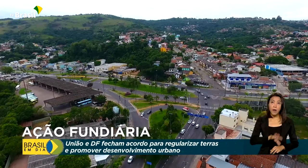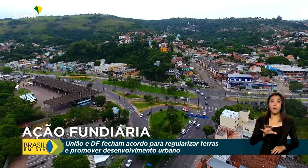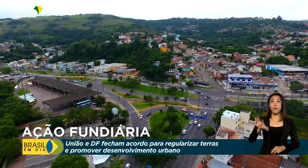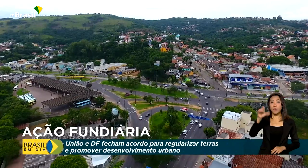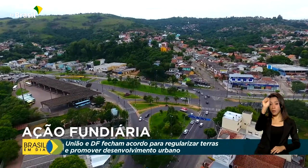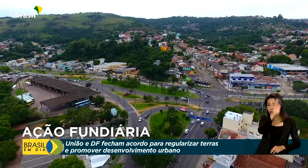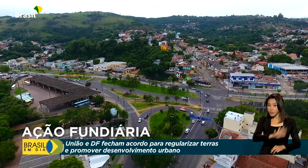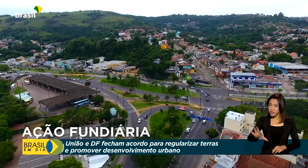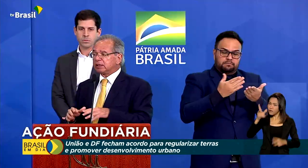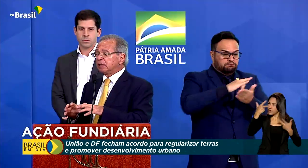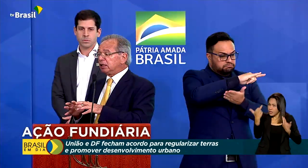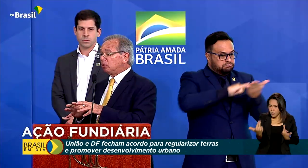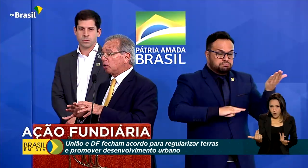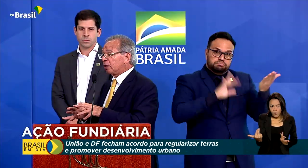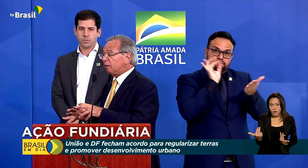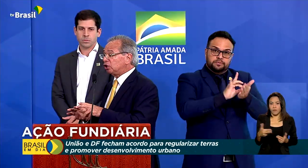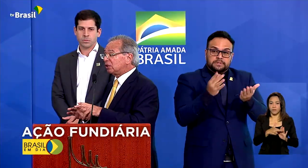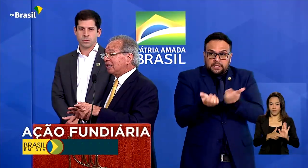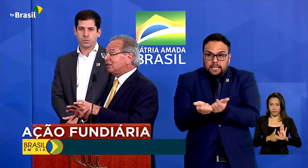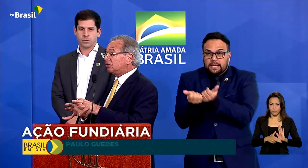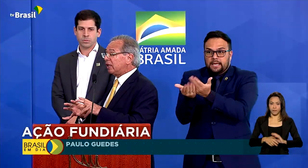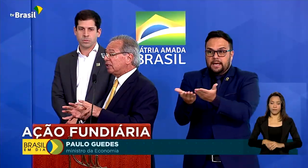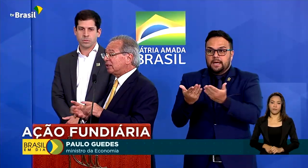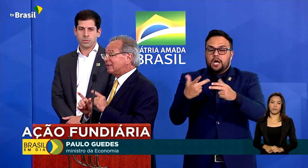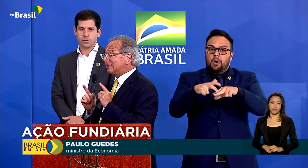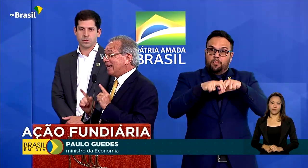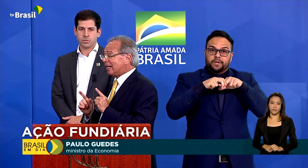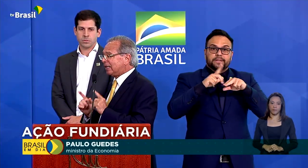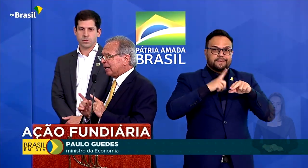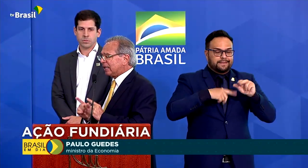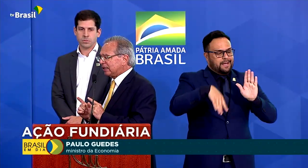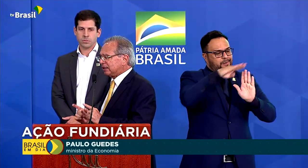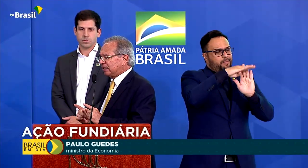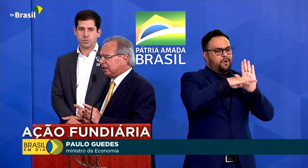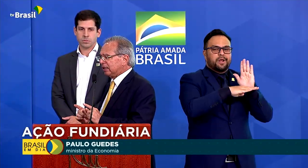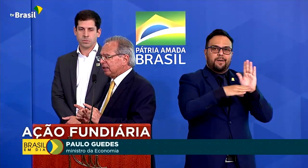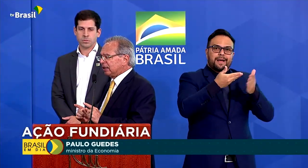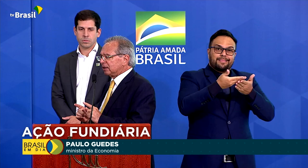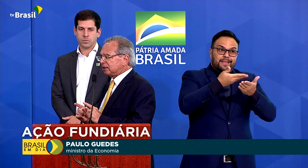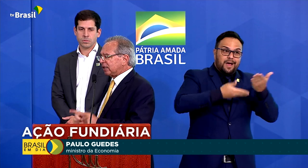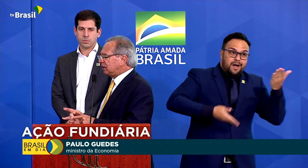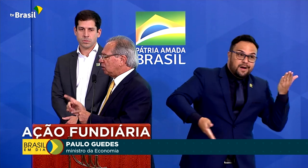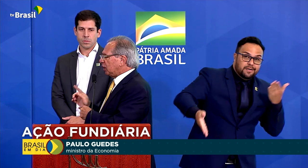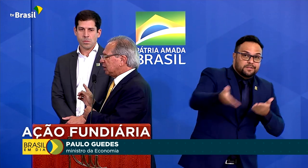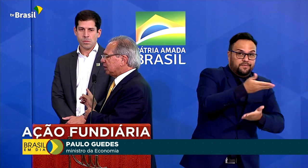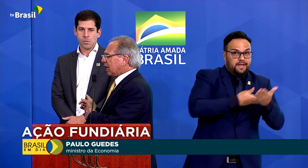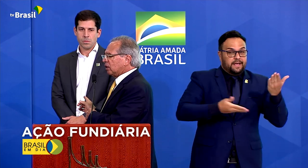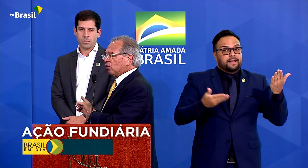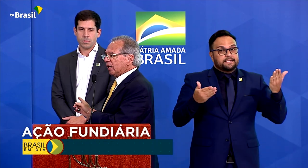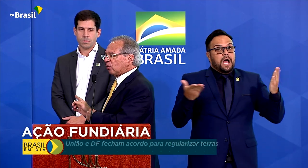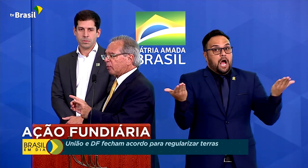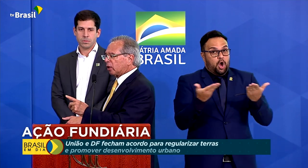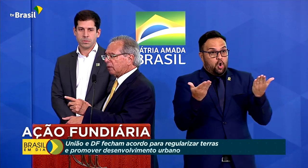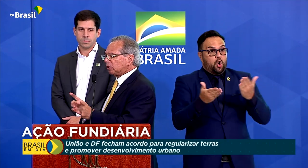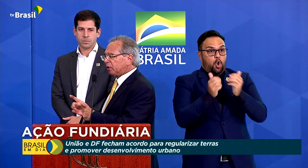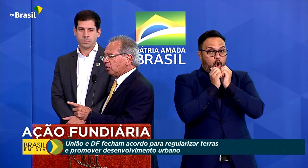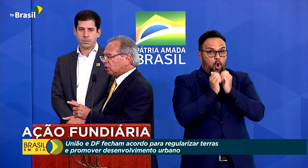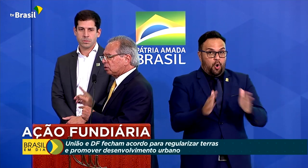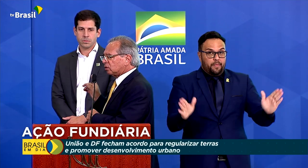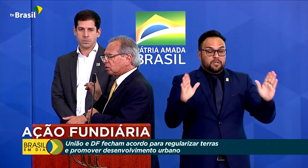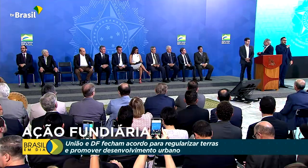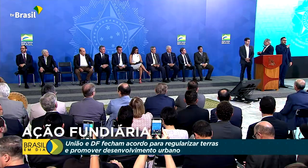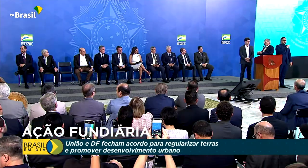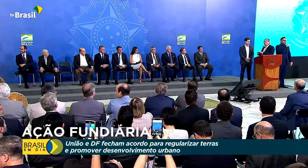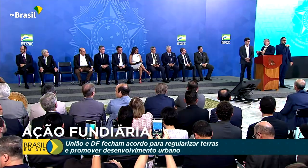processo semelhante. Esse grande programa de transferência de riqueza está sendo iniciado agora com programas